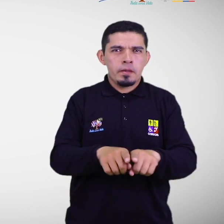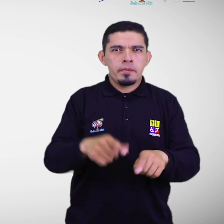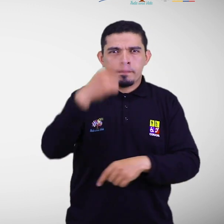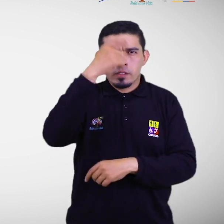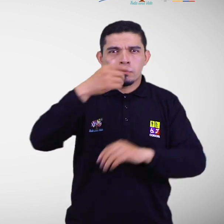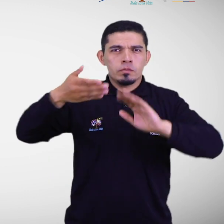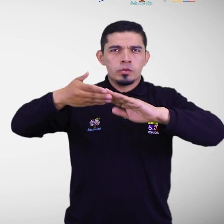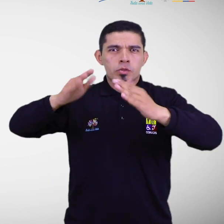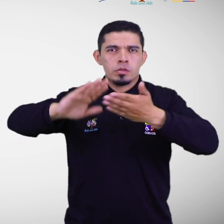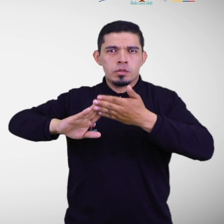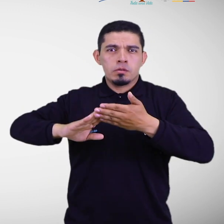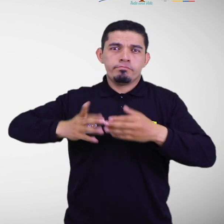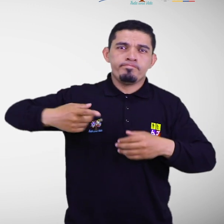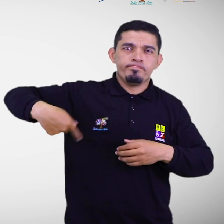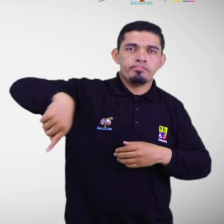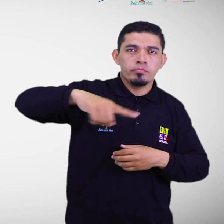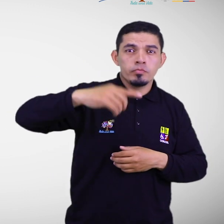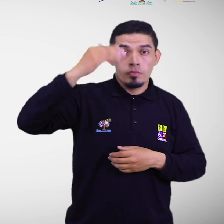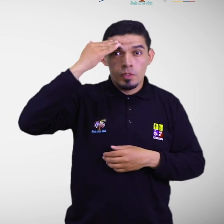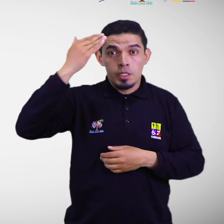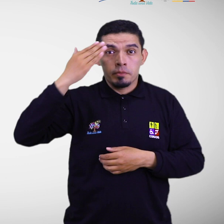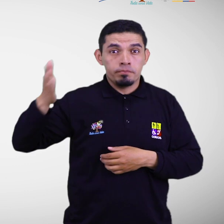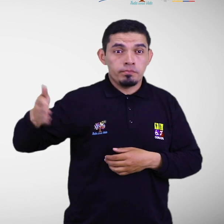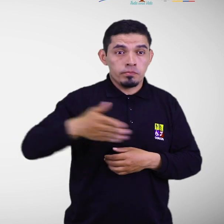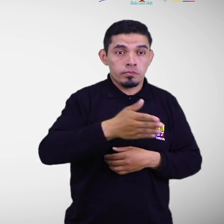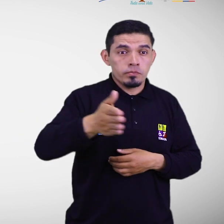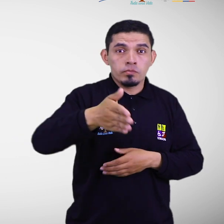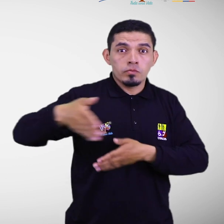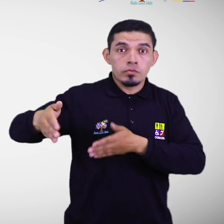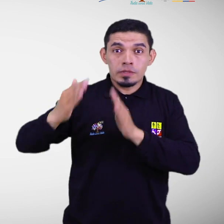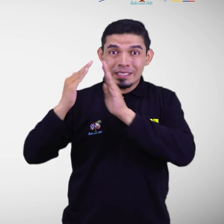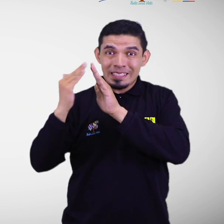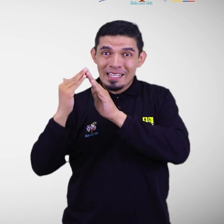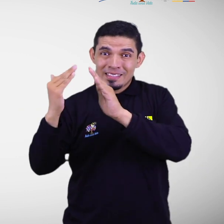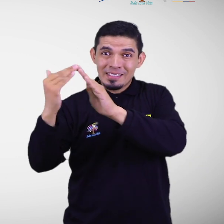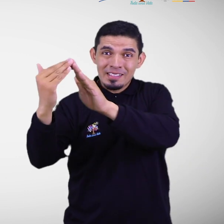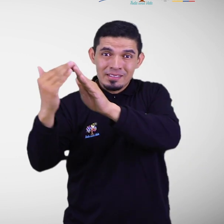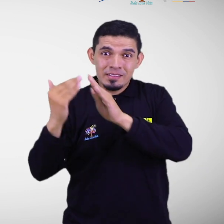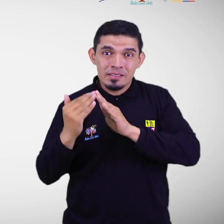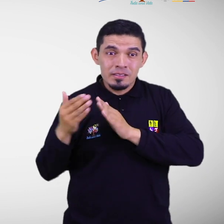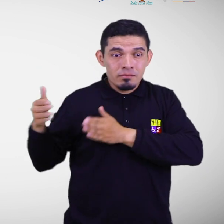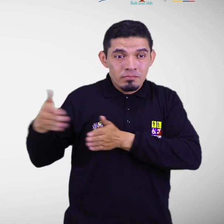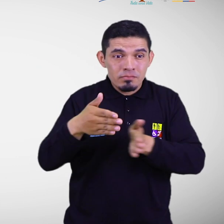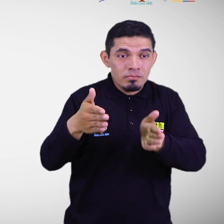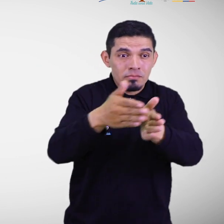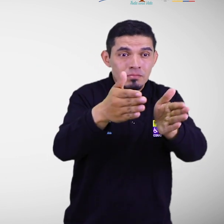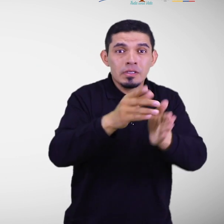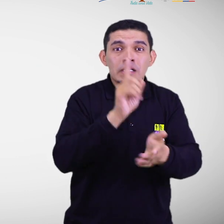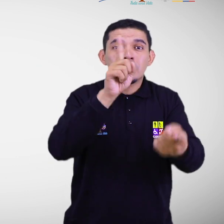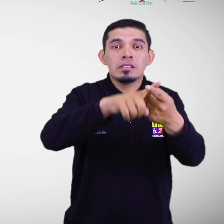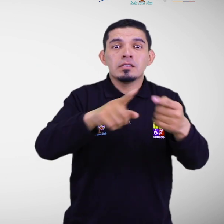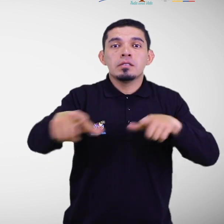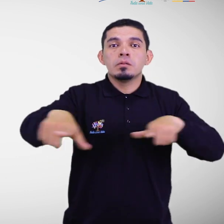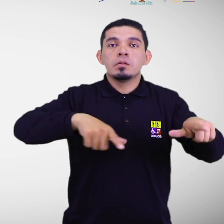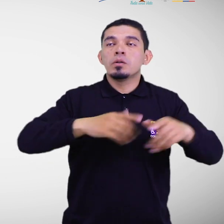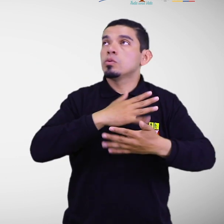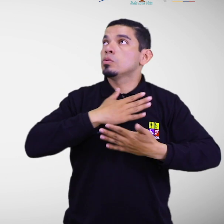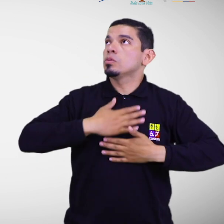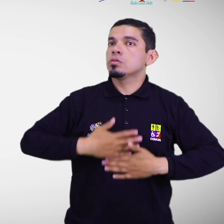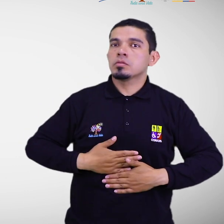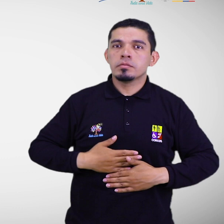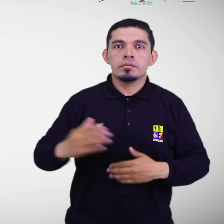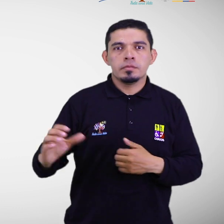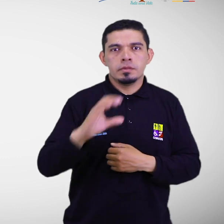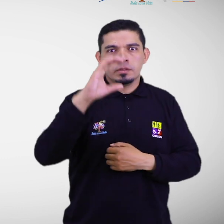conocer las rutas de evacuación desde sus viviendas hacia un sitio seguro. c. Implementación de simulaciones y